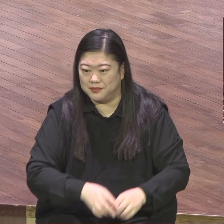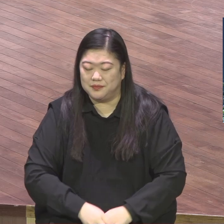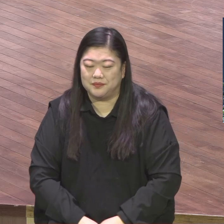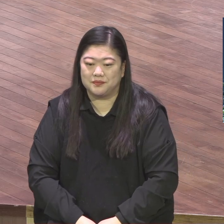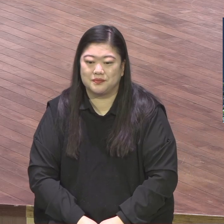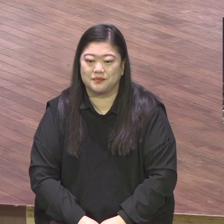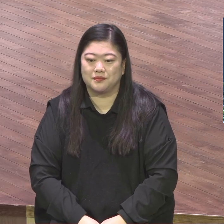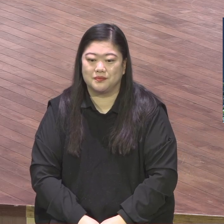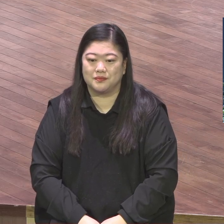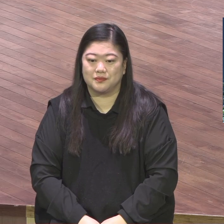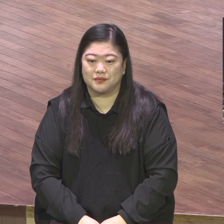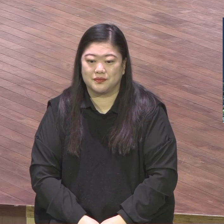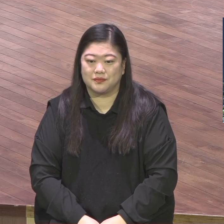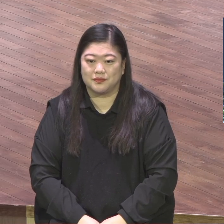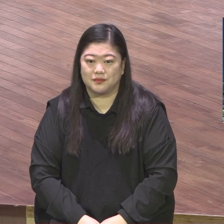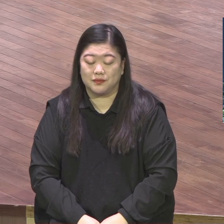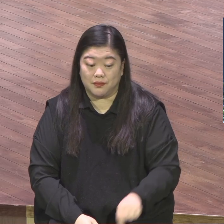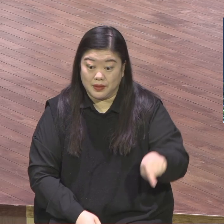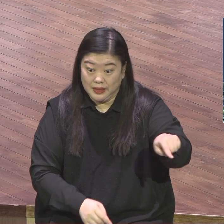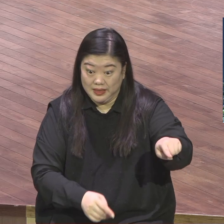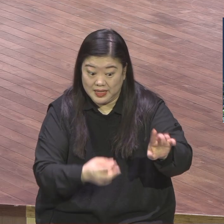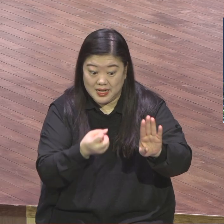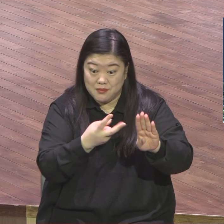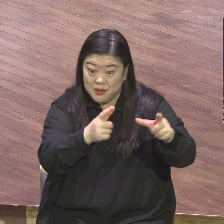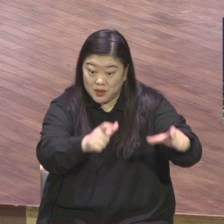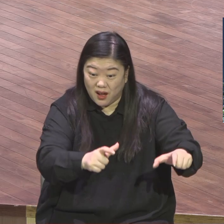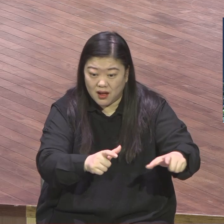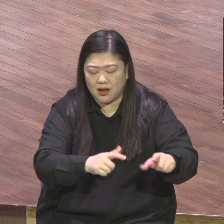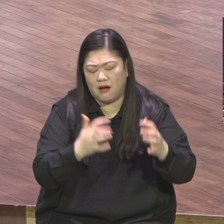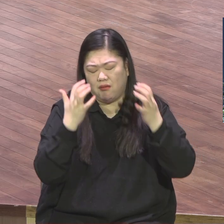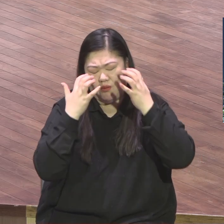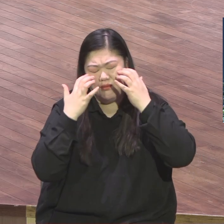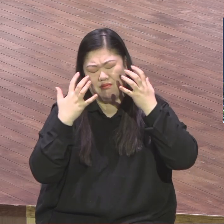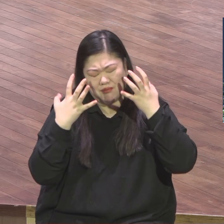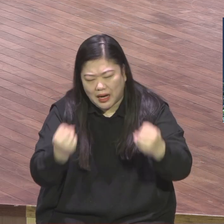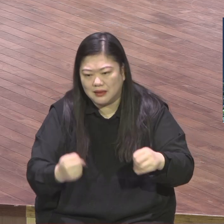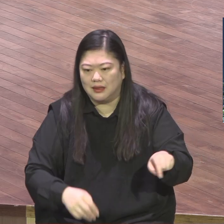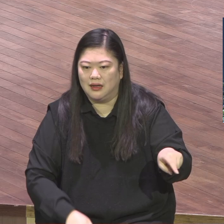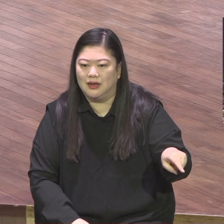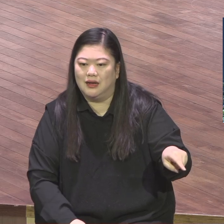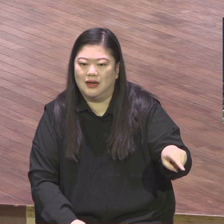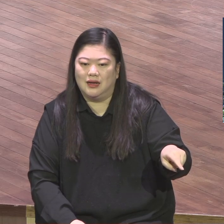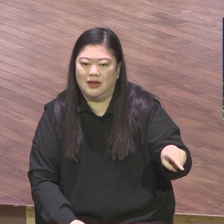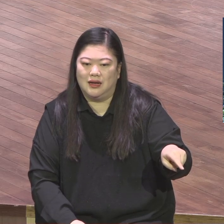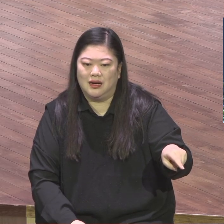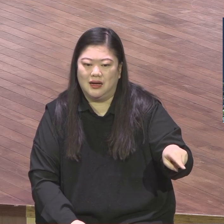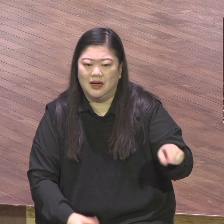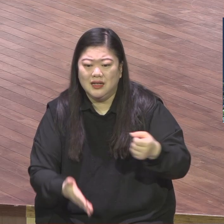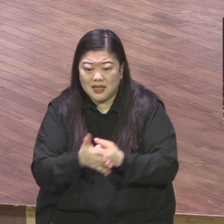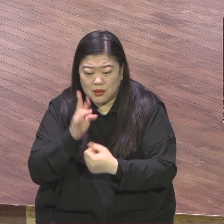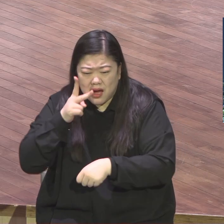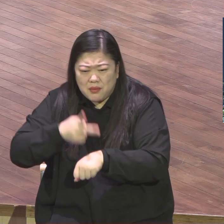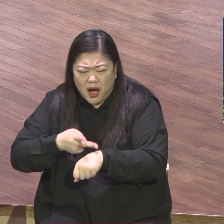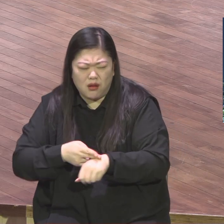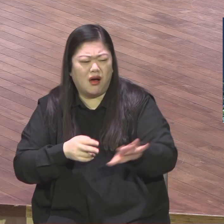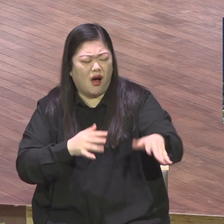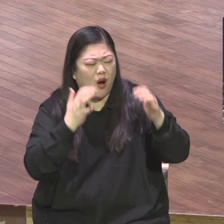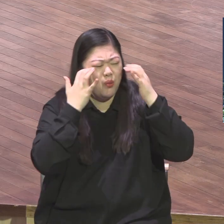육신적이 고난이 엄청 많았어요. 핍박이 얼마나 많았는지 몰라요. 그래서 바울이 힘을 주는 것입니다. 내가